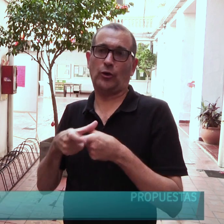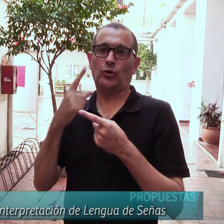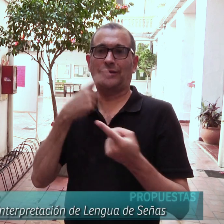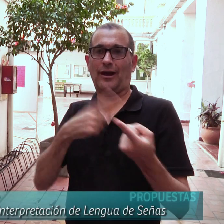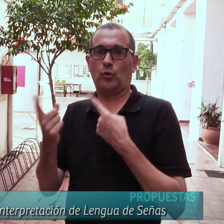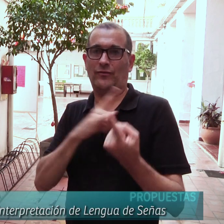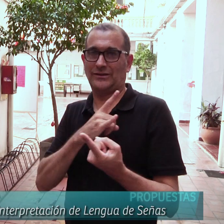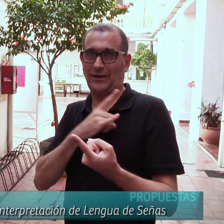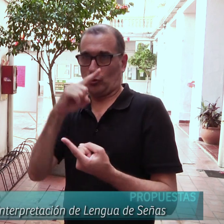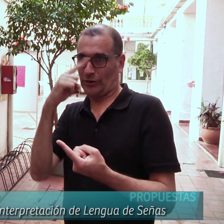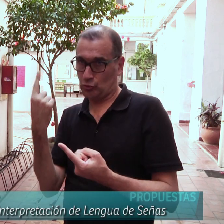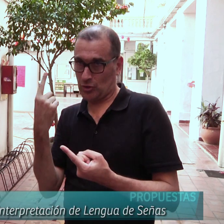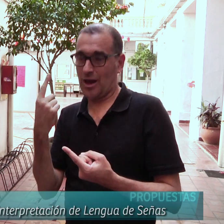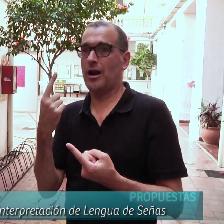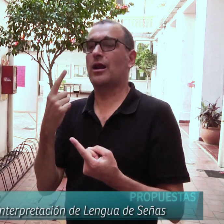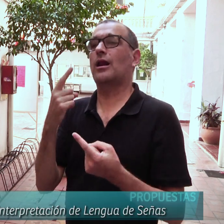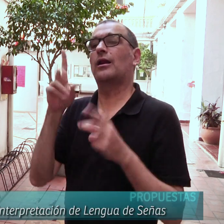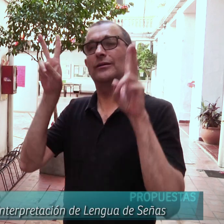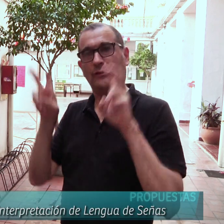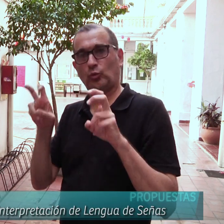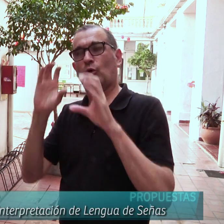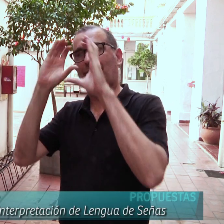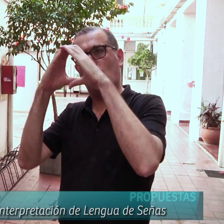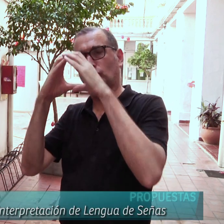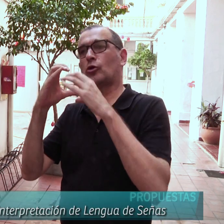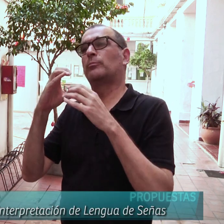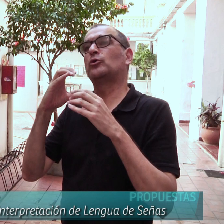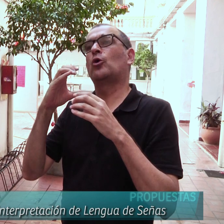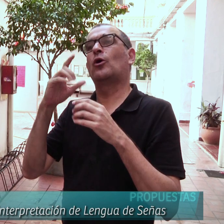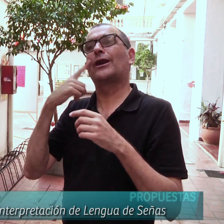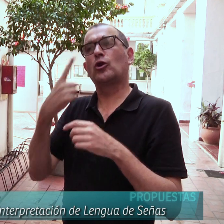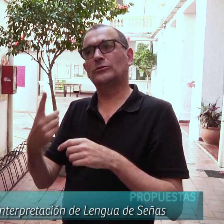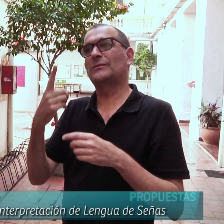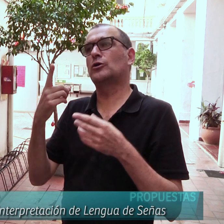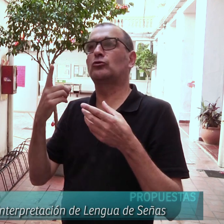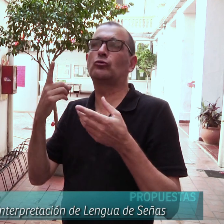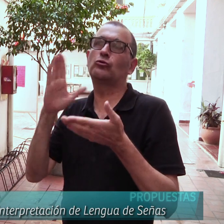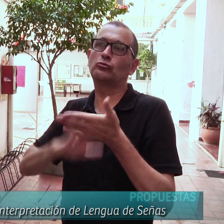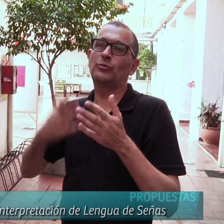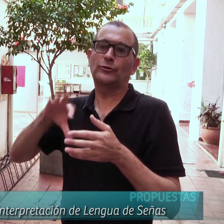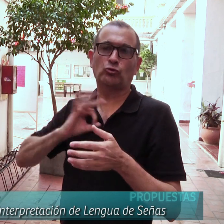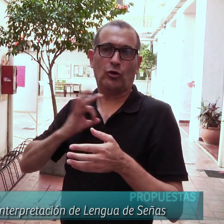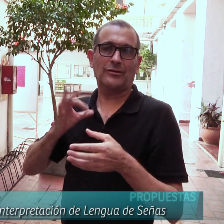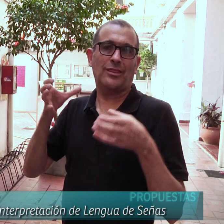SPU a través del SIN que se llama Calidoscopio,